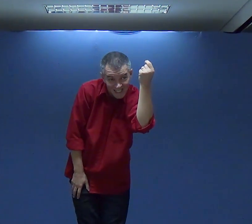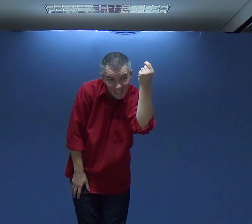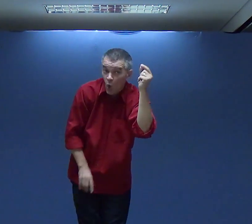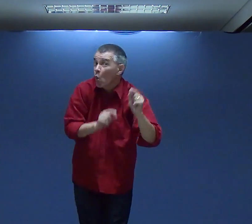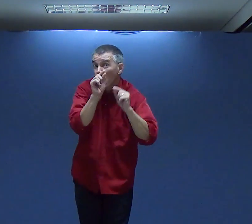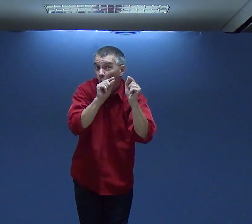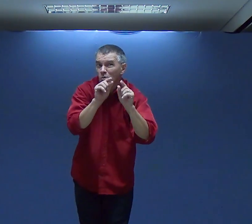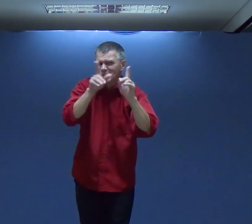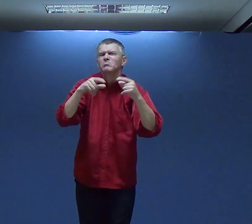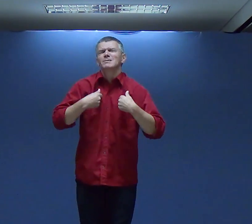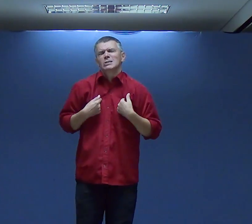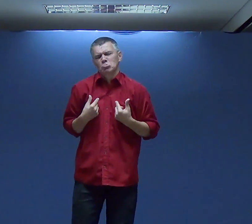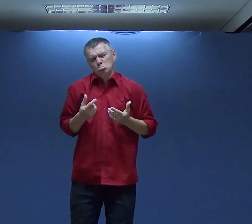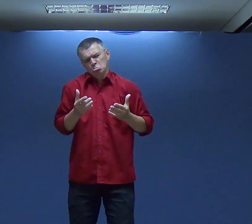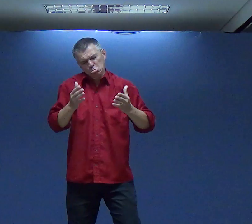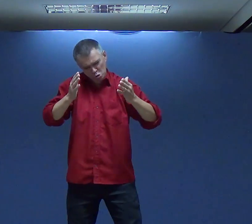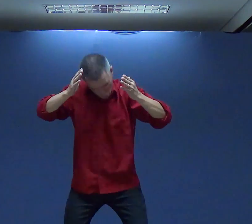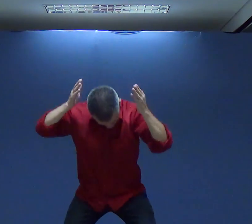Capítulo 2 Nos diz o que